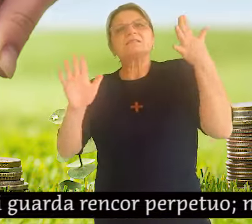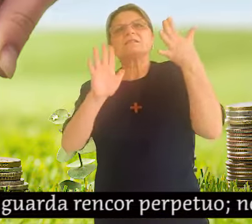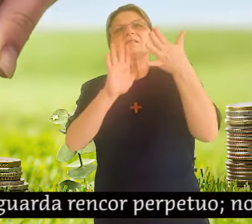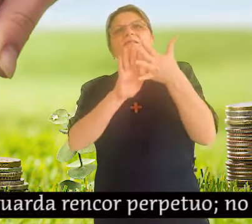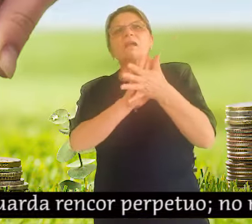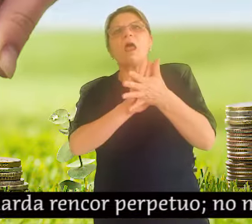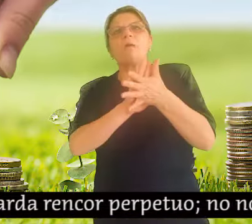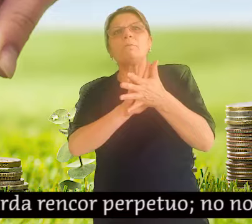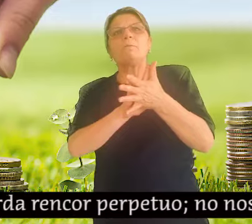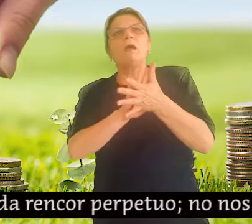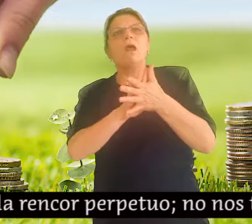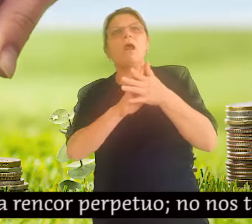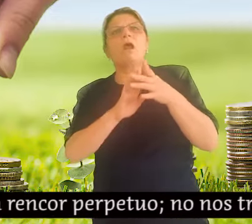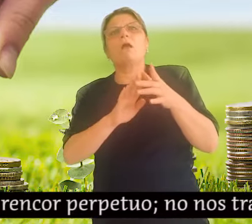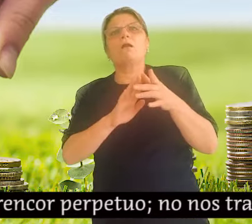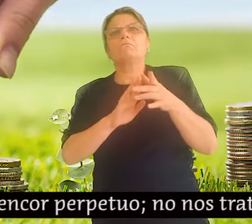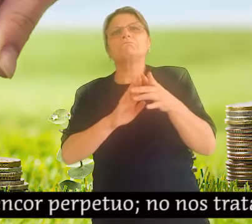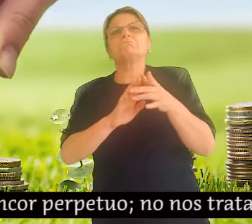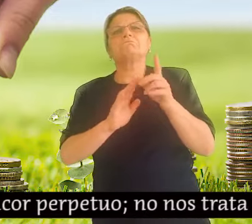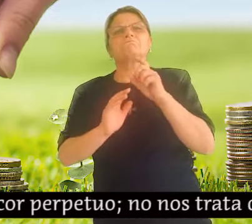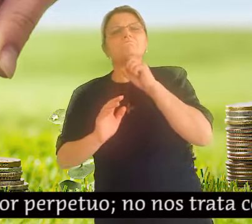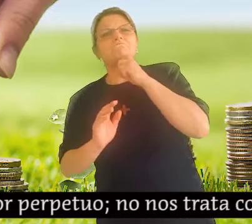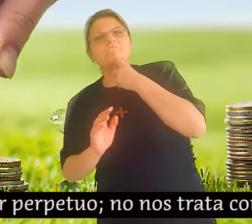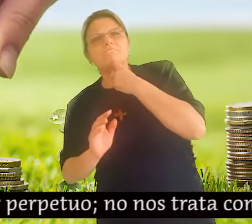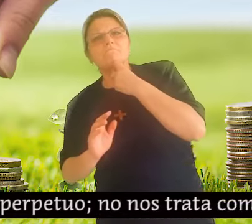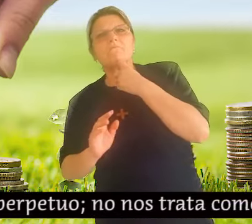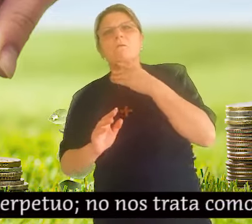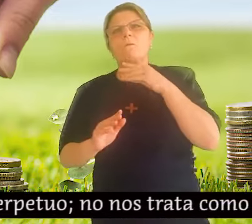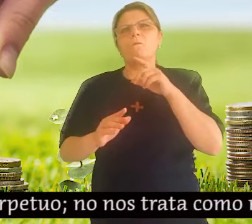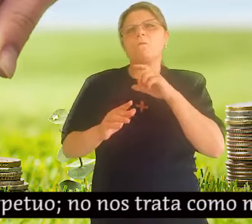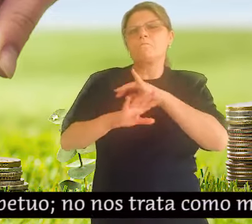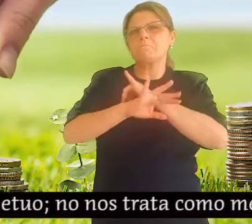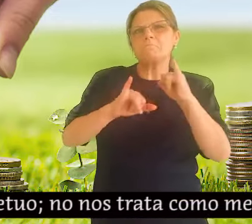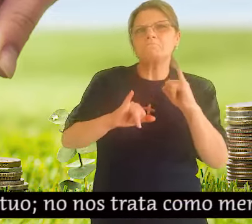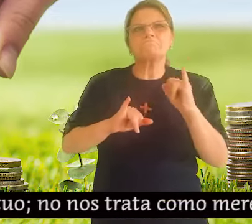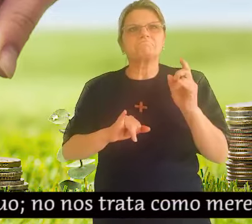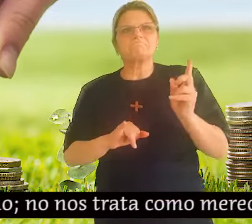ados, ni nos paga según nuestras culpas.